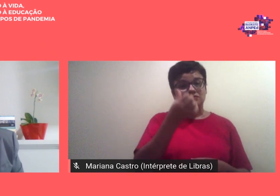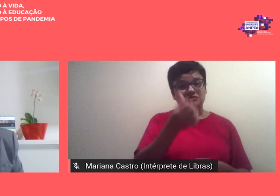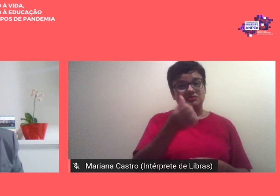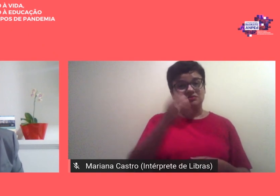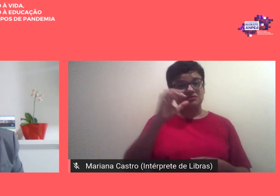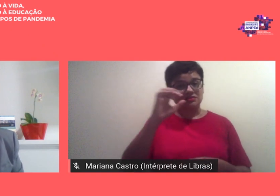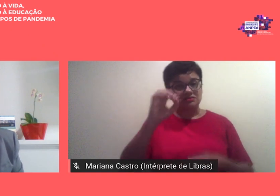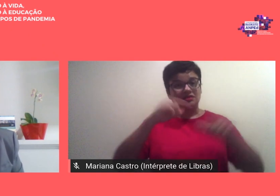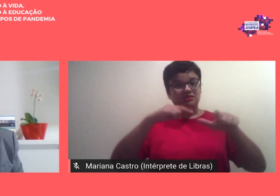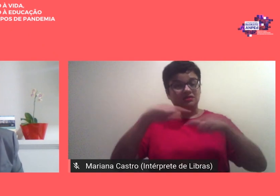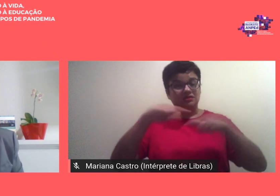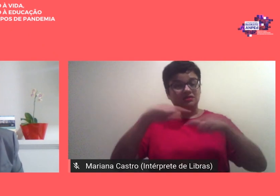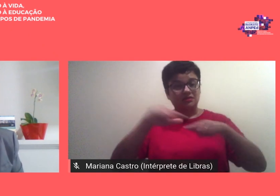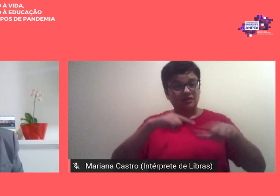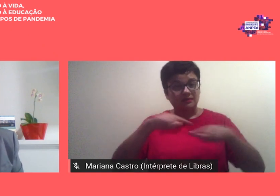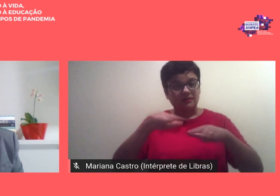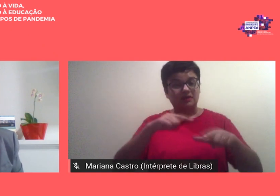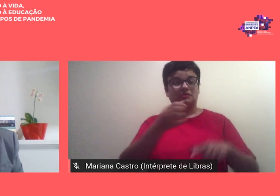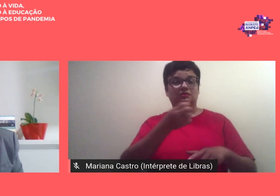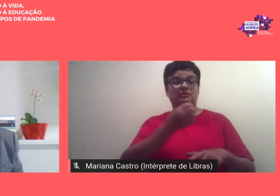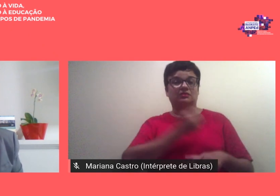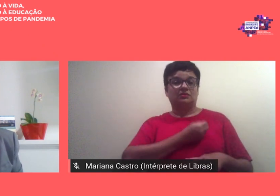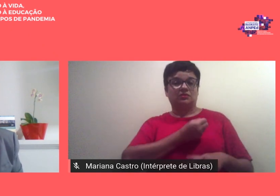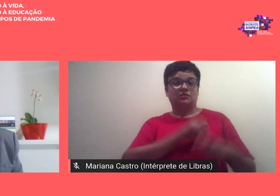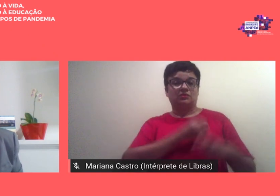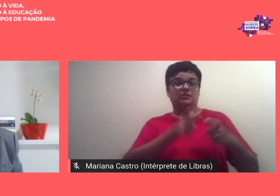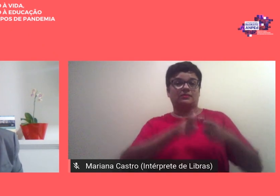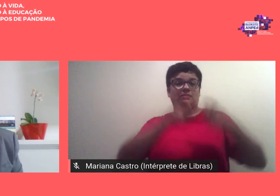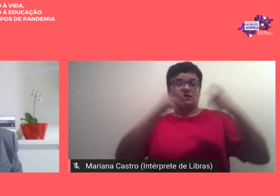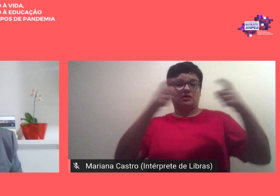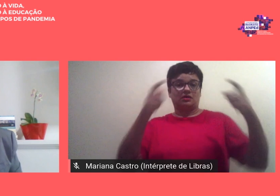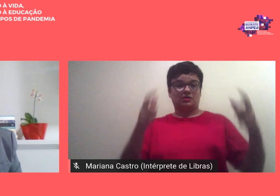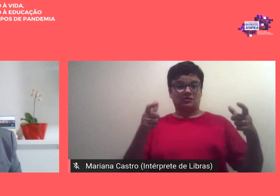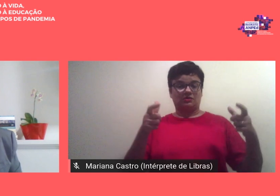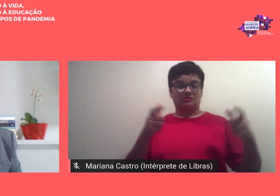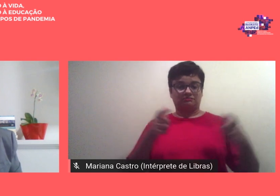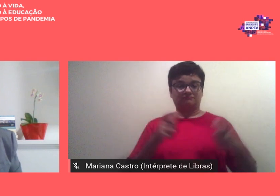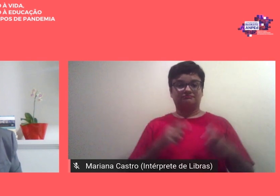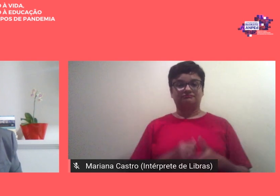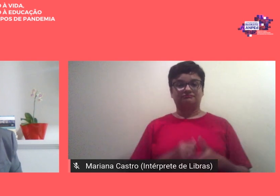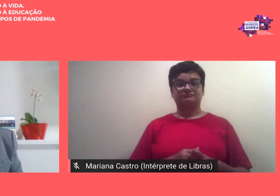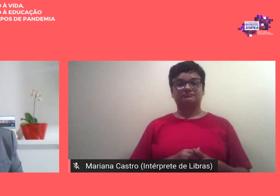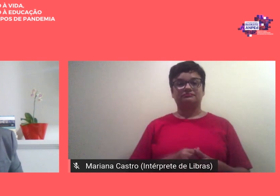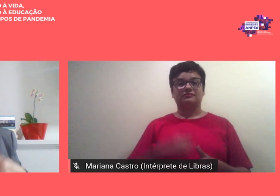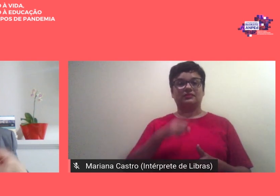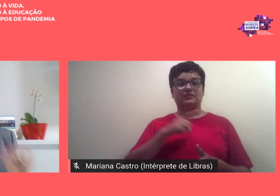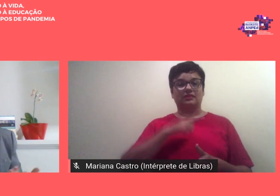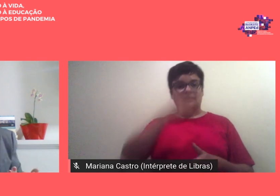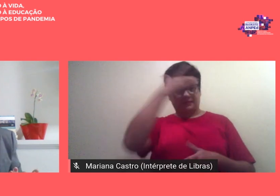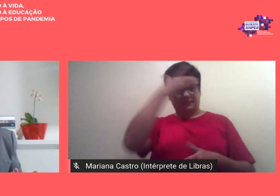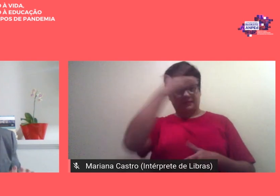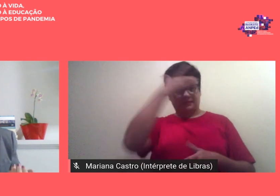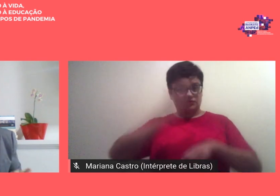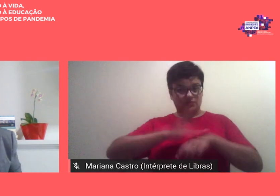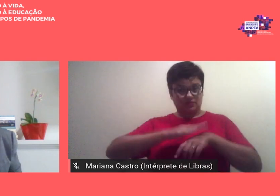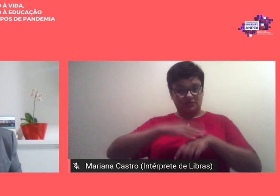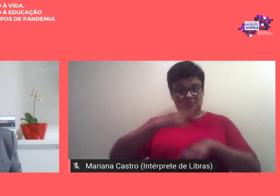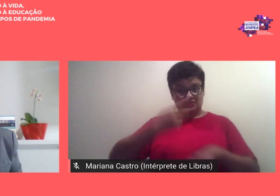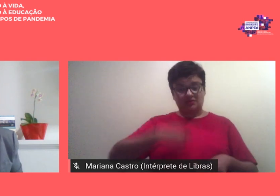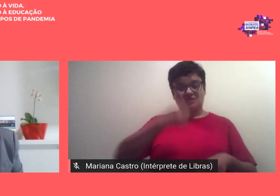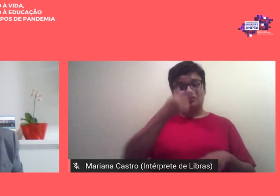pessoas é um número maior porque tem trabalhos em autoria com autoria desses 760